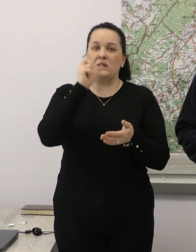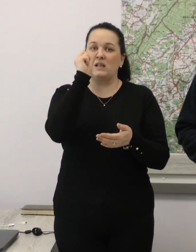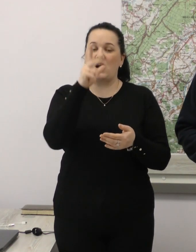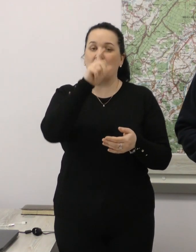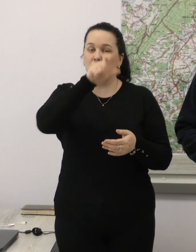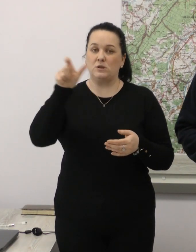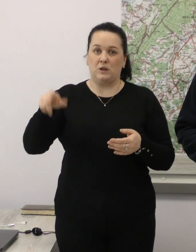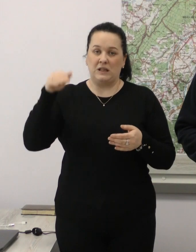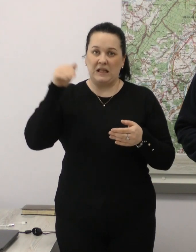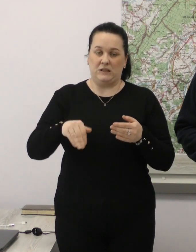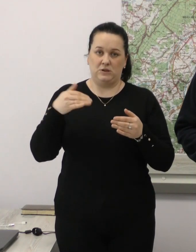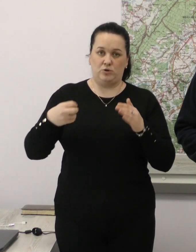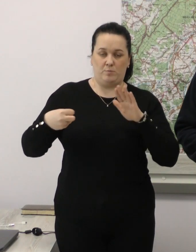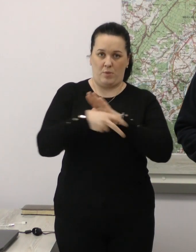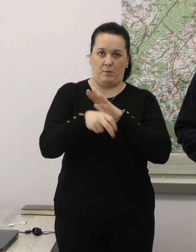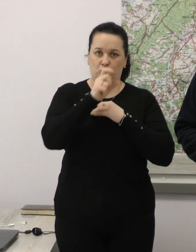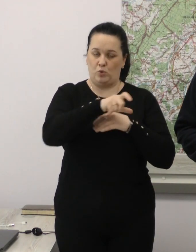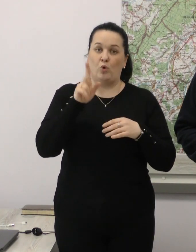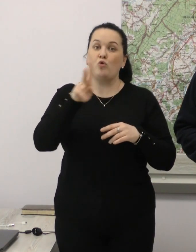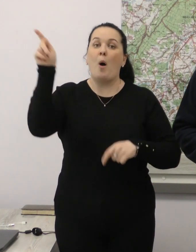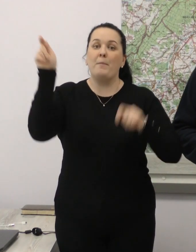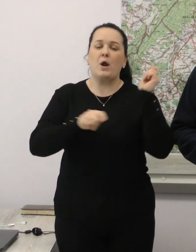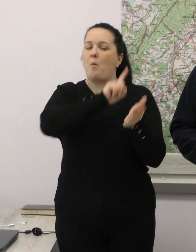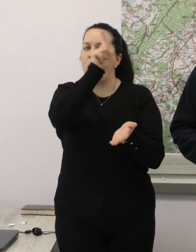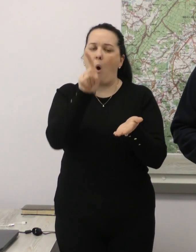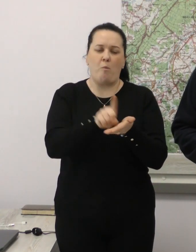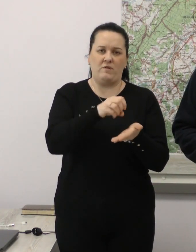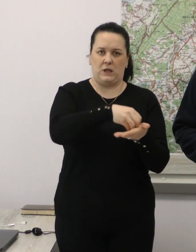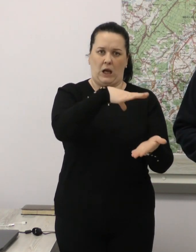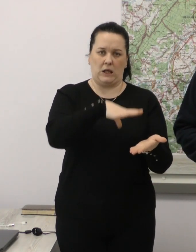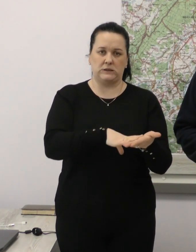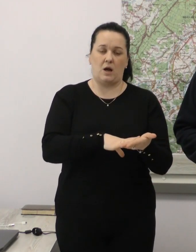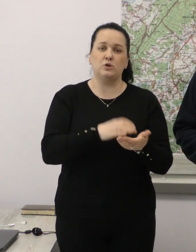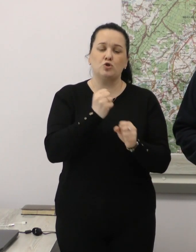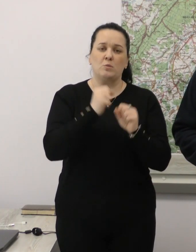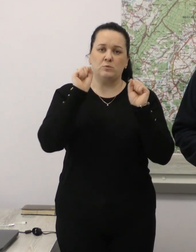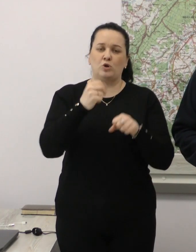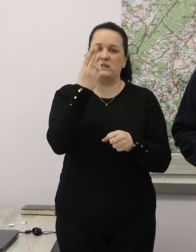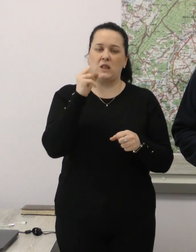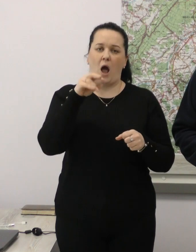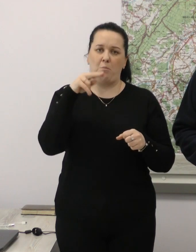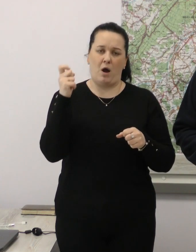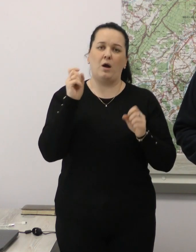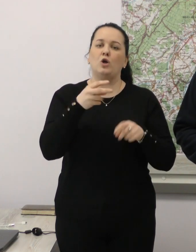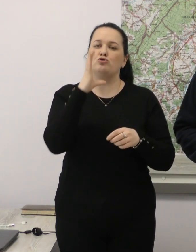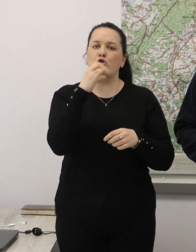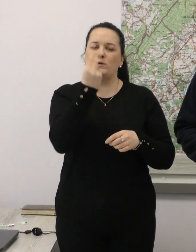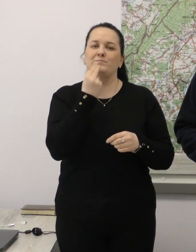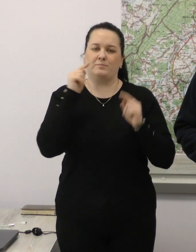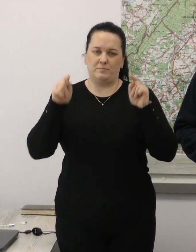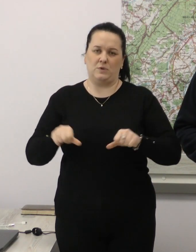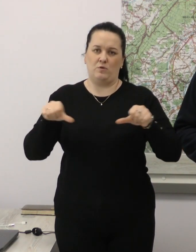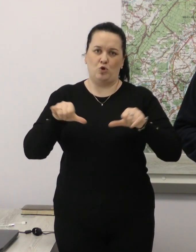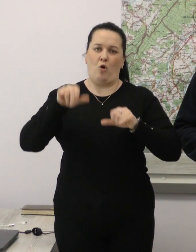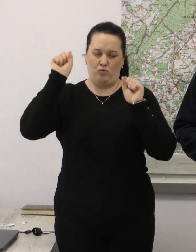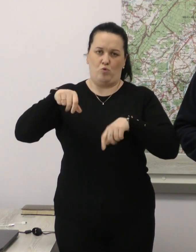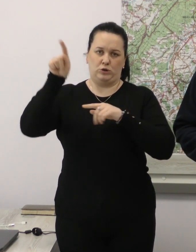внутрішньопереміщених осіб. Нагадую, всім, хто приїхав, потрібно пройти реєстрацію. Зробити це можна у ЦНАПах та соціальних їдальнях. Адреси